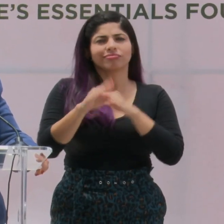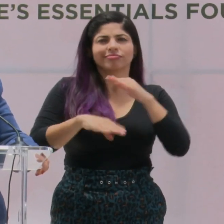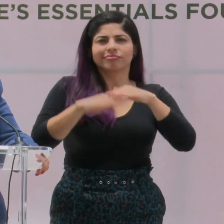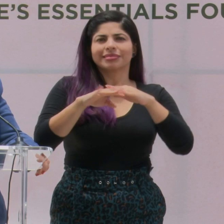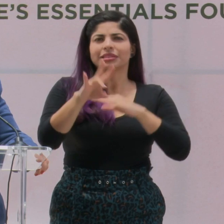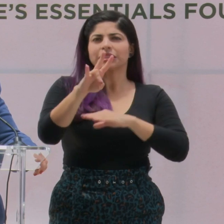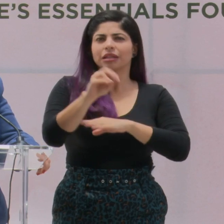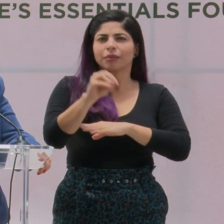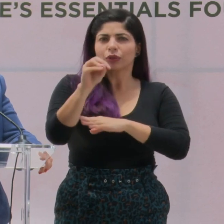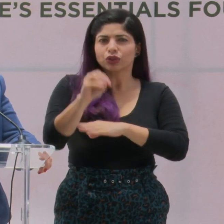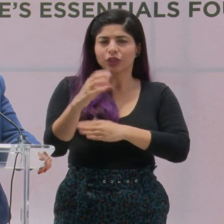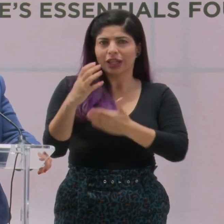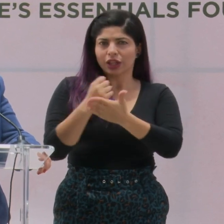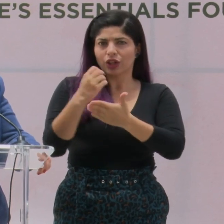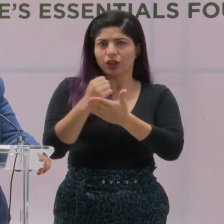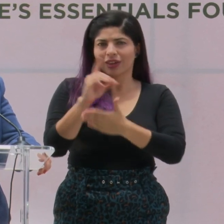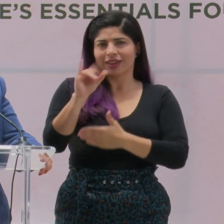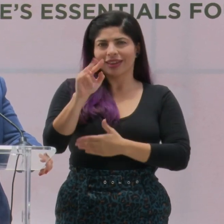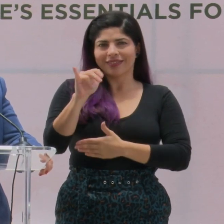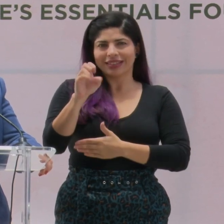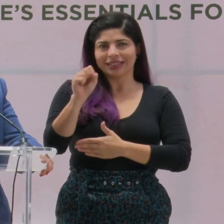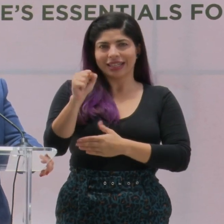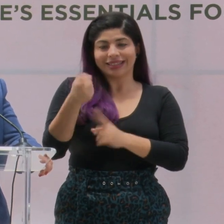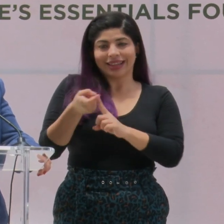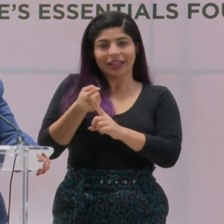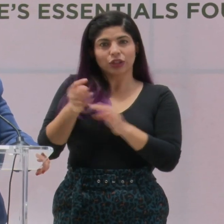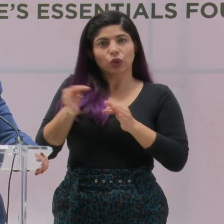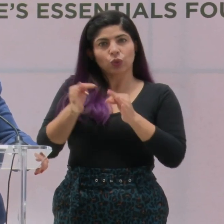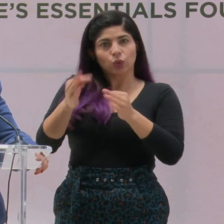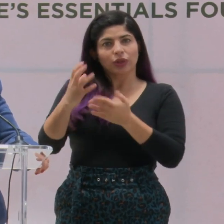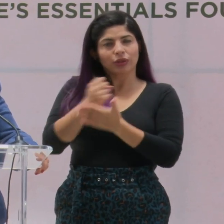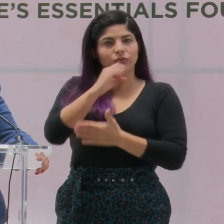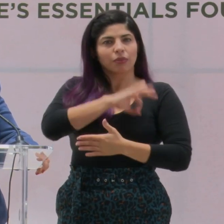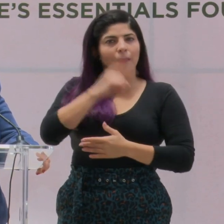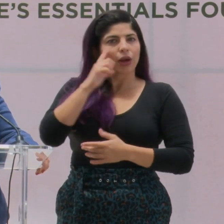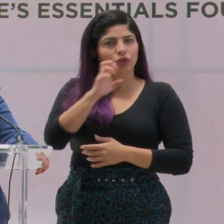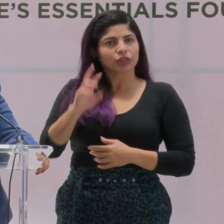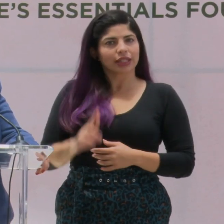% de las divisas que genera el turismo para Costa Rica.